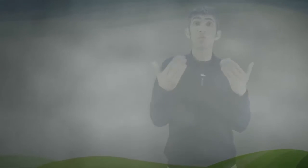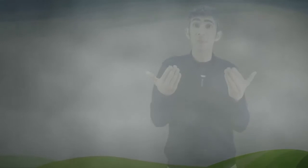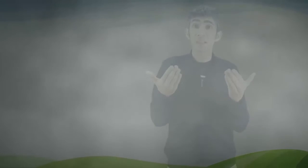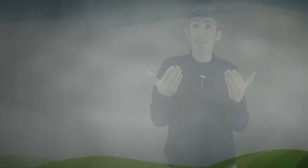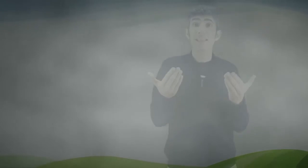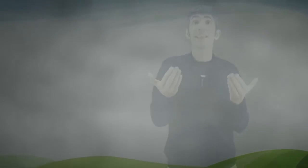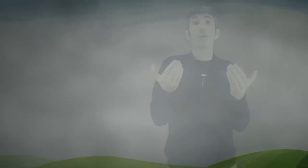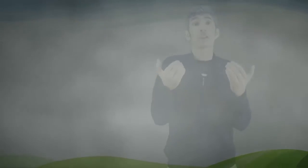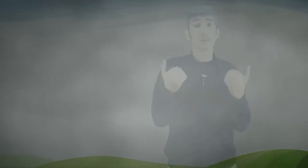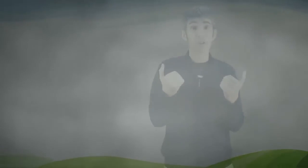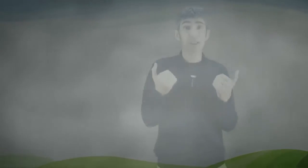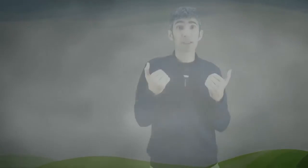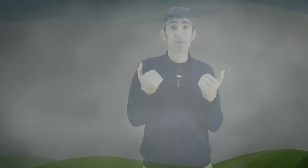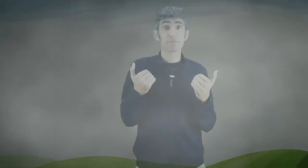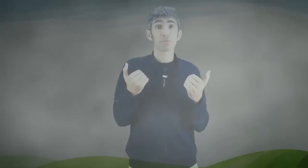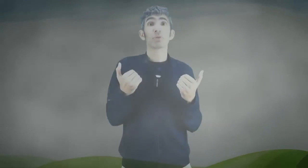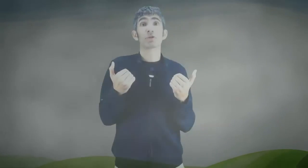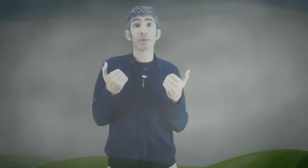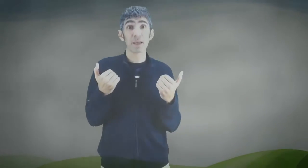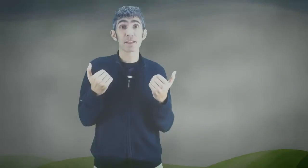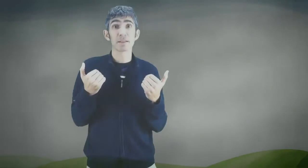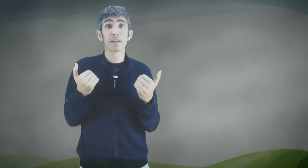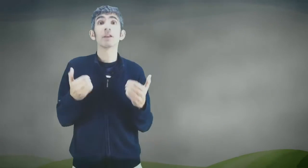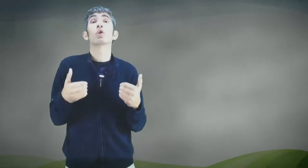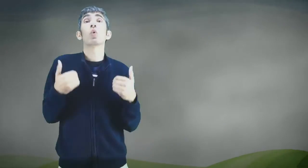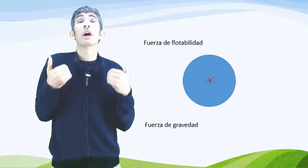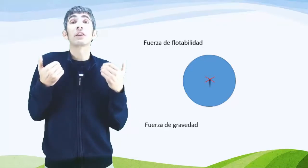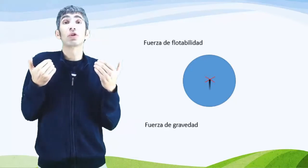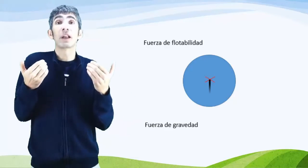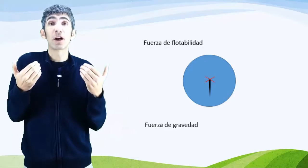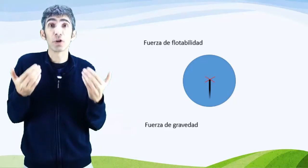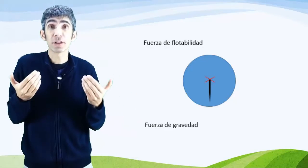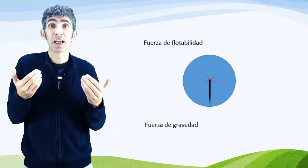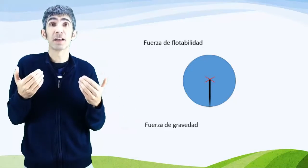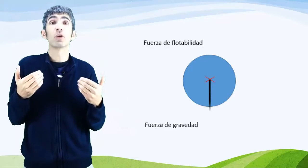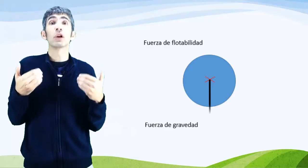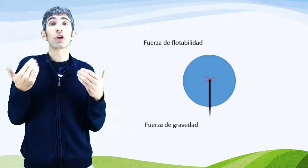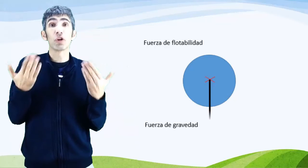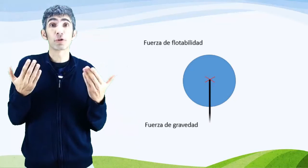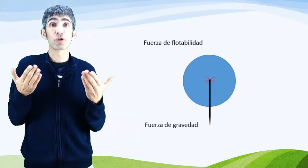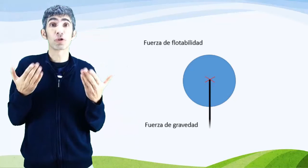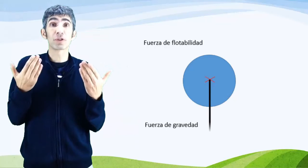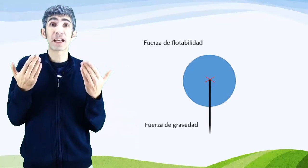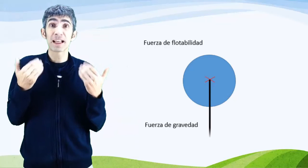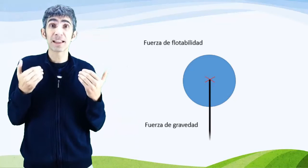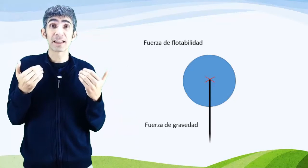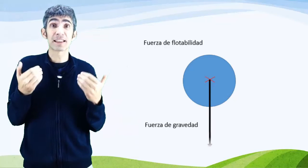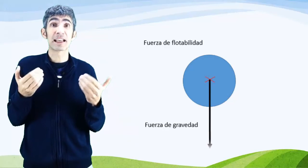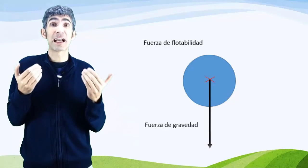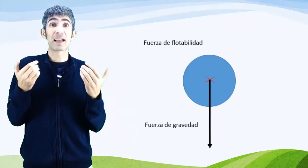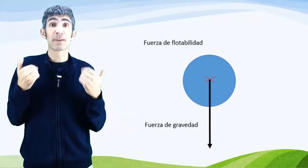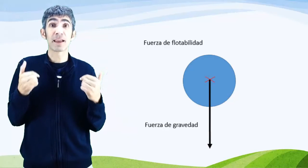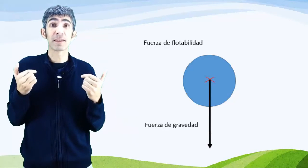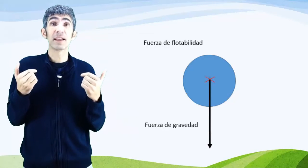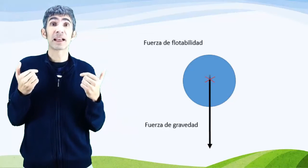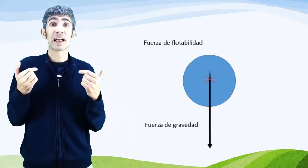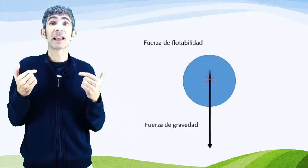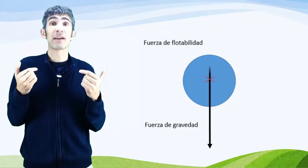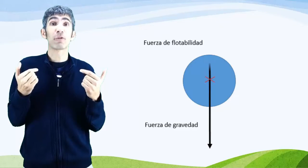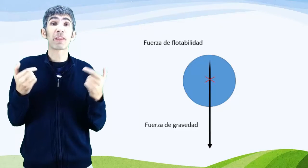nubes, en ocasiones, como sabéis, cuando la gota o el copo son tan grandes que la gravedad gana la fuerza